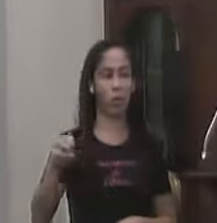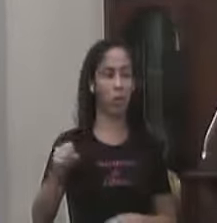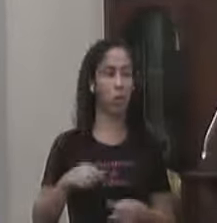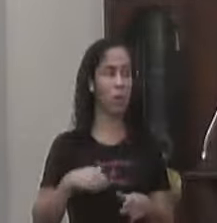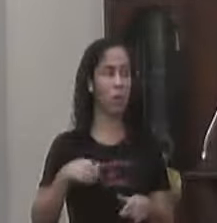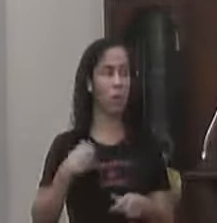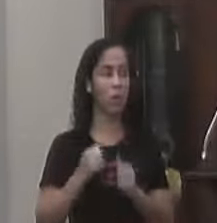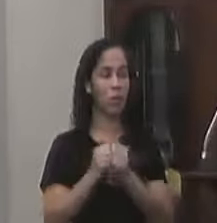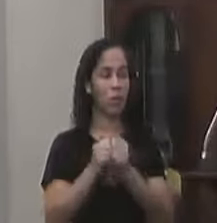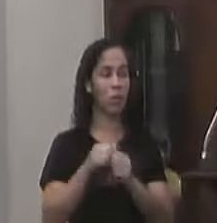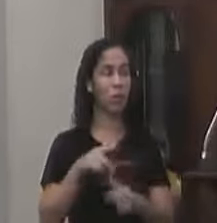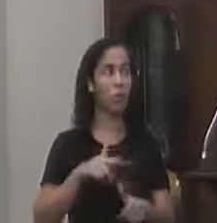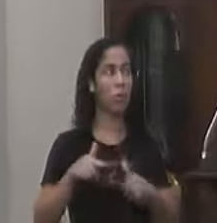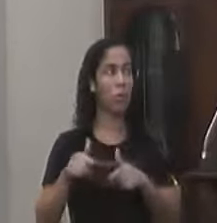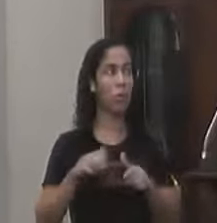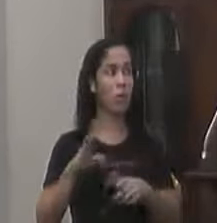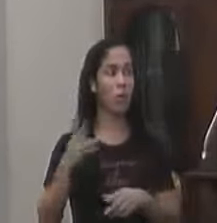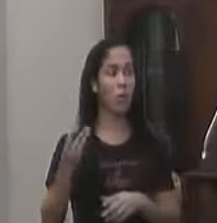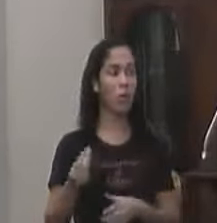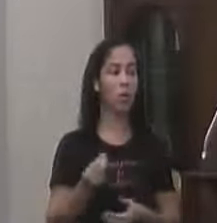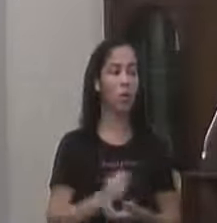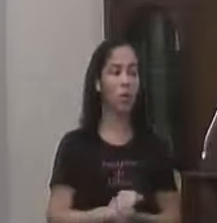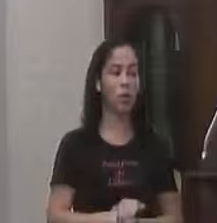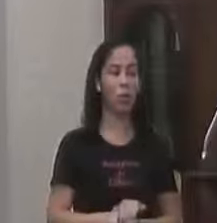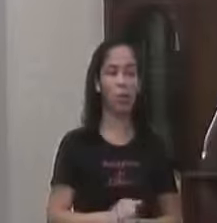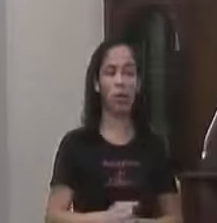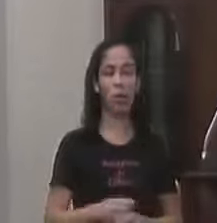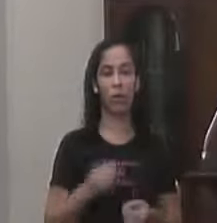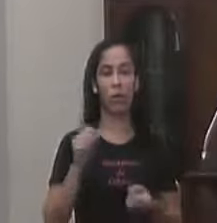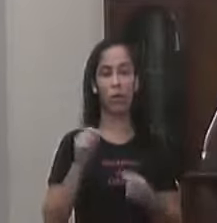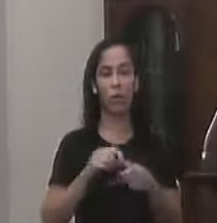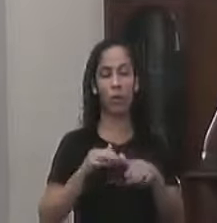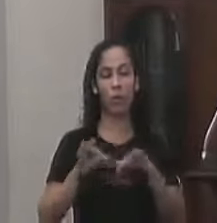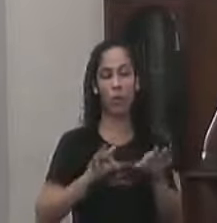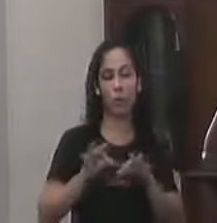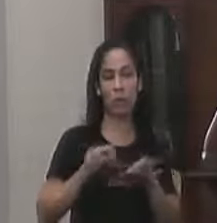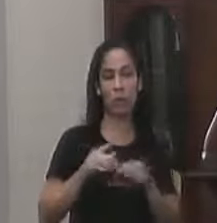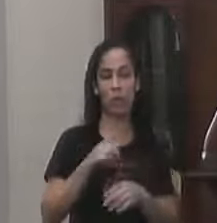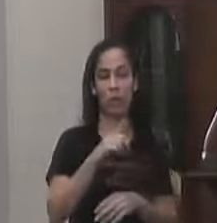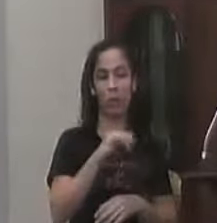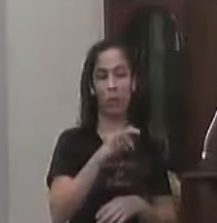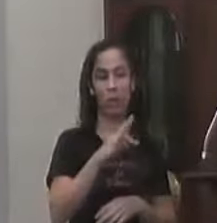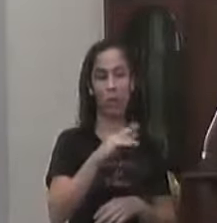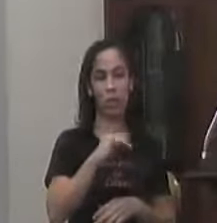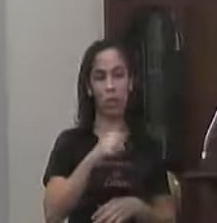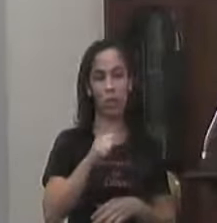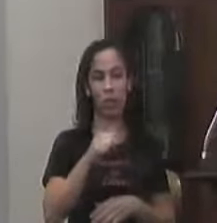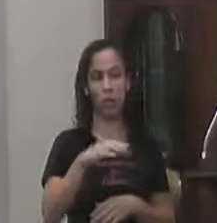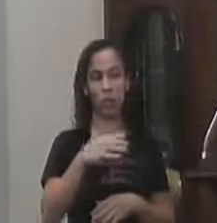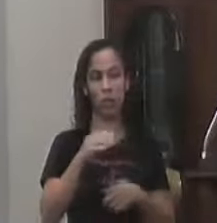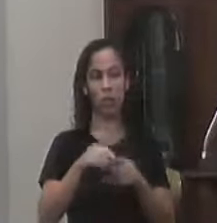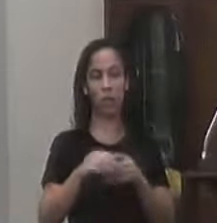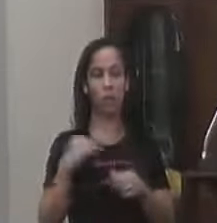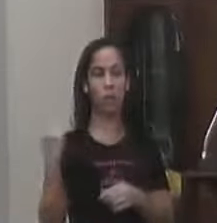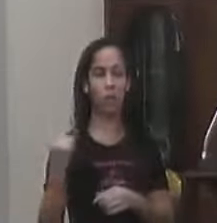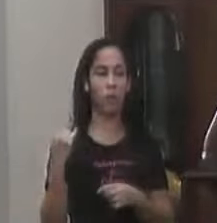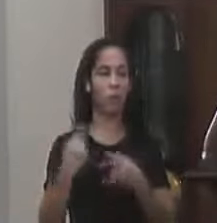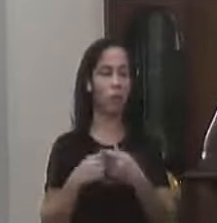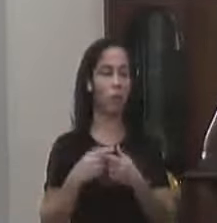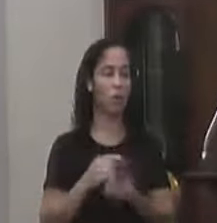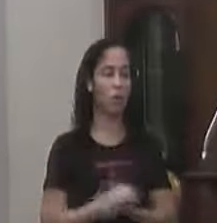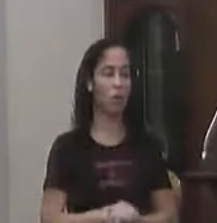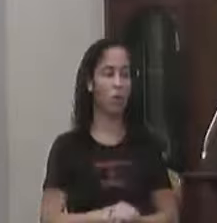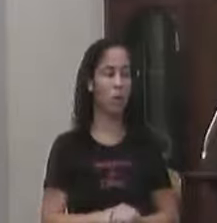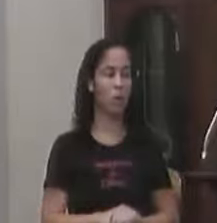Junto A toda A estrutura Da liderança Do governo Na Lerge E foi muito importante Porque